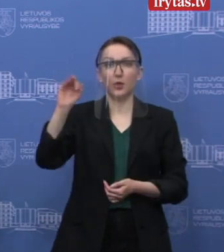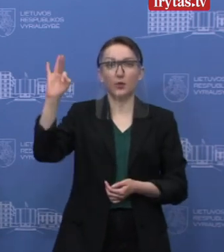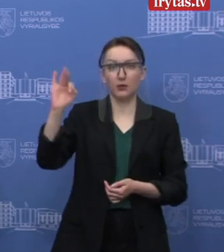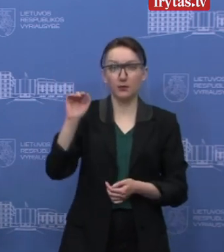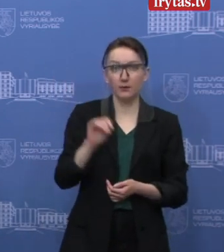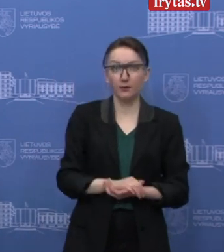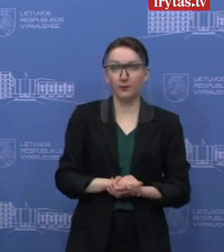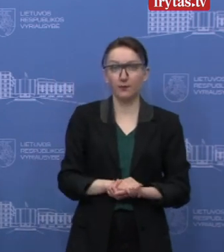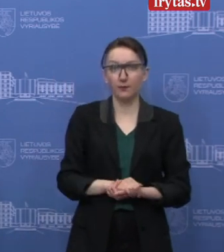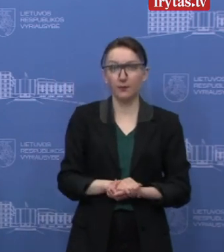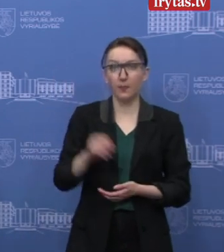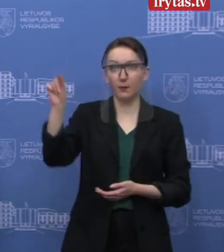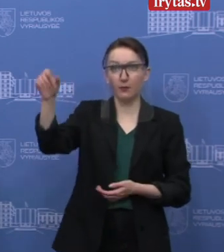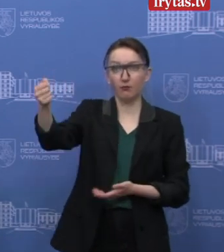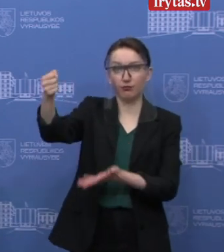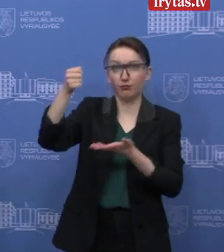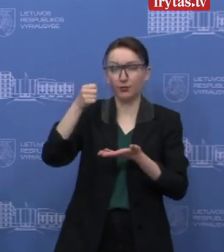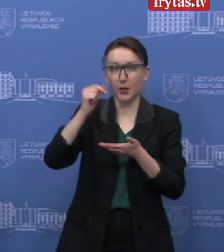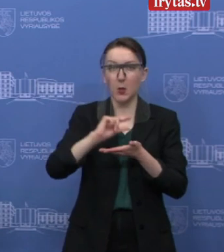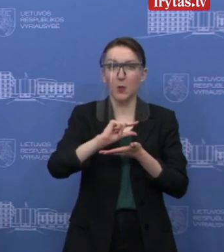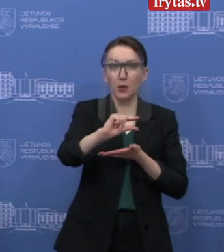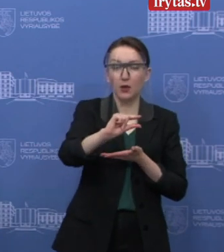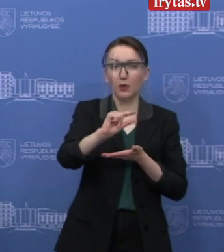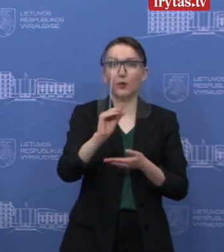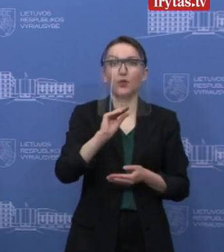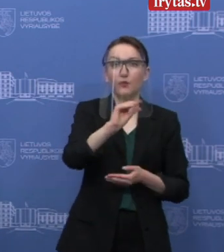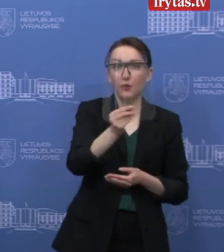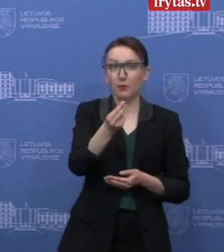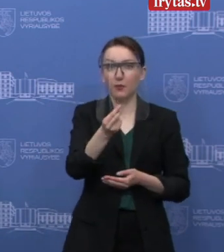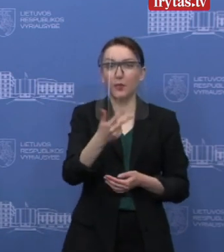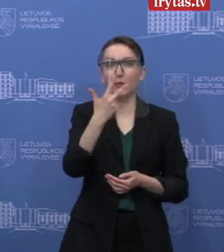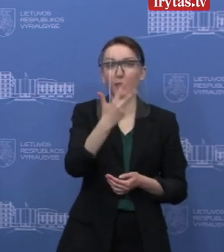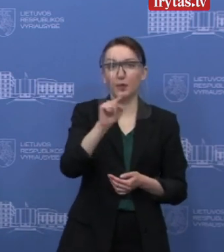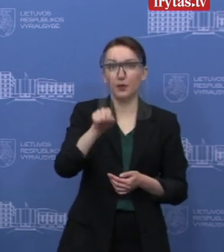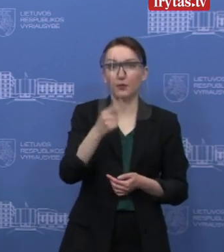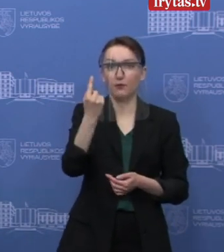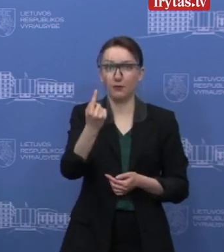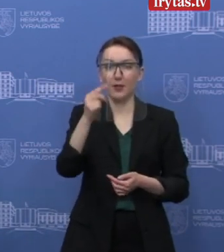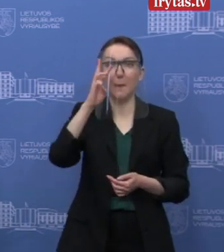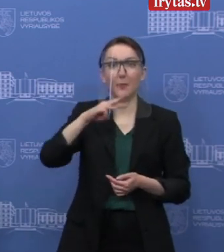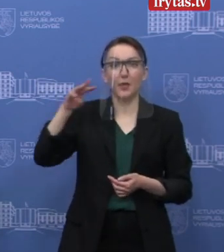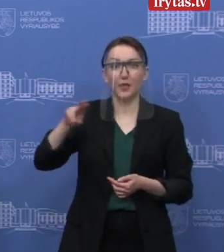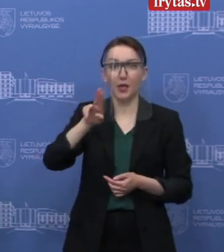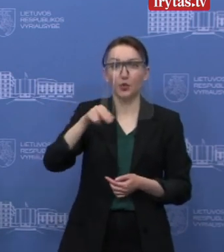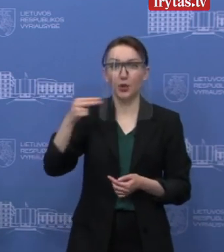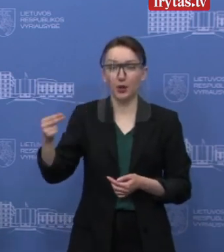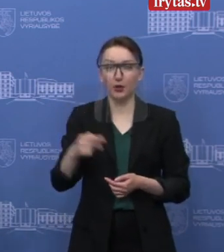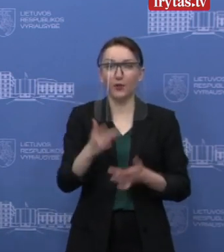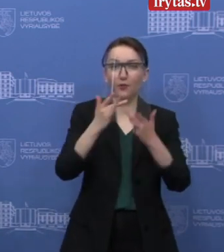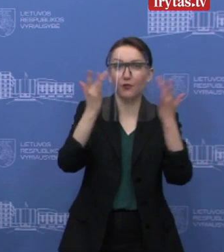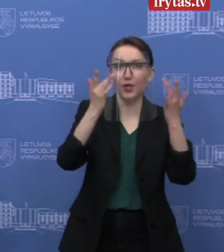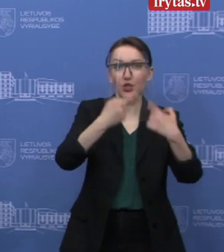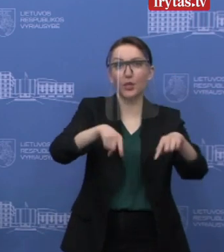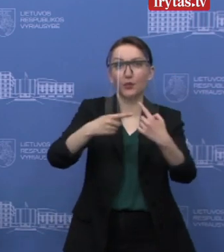lėšų yra numatyta investuoti per 3,1 milijardo eurų į